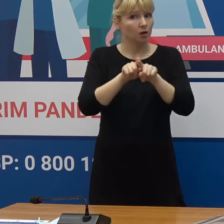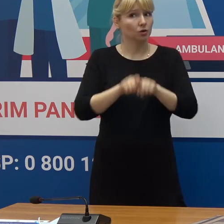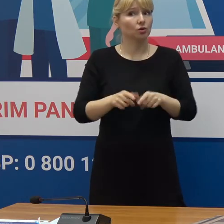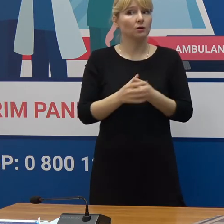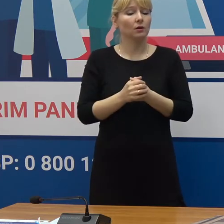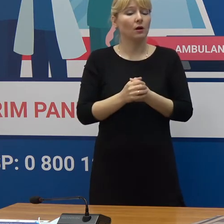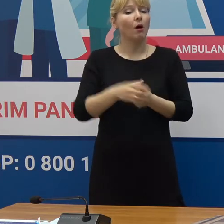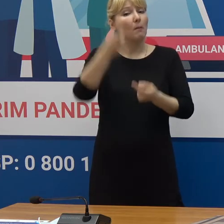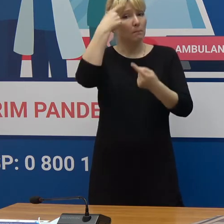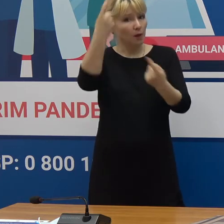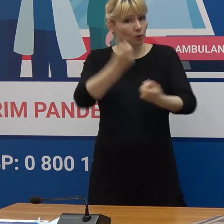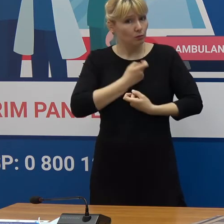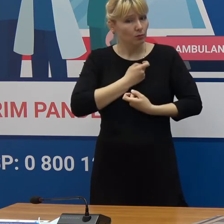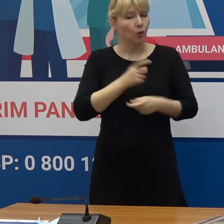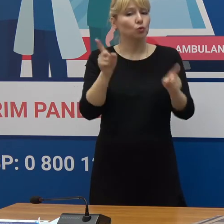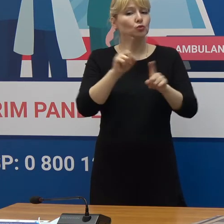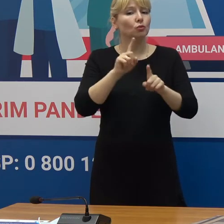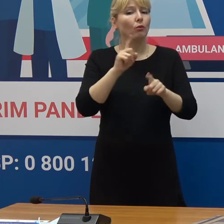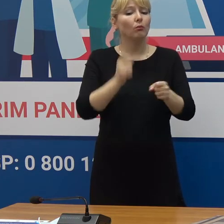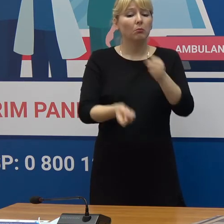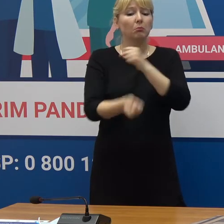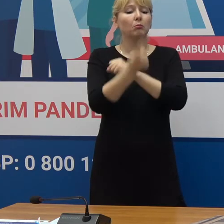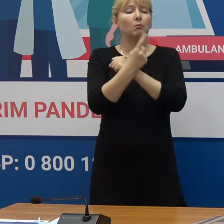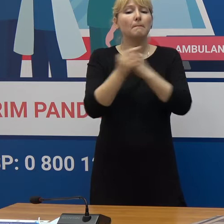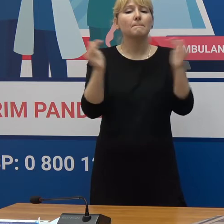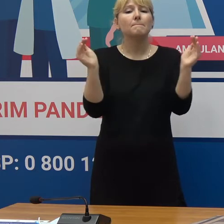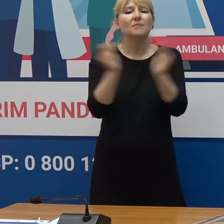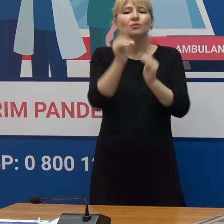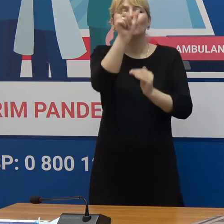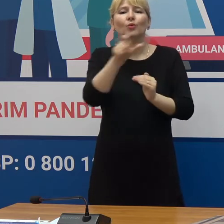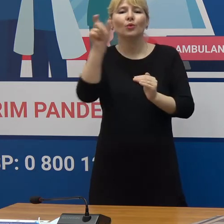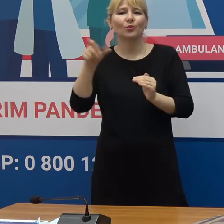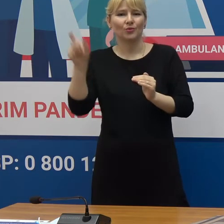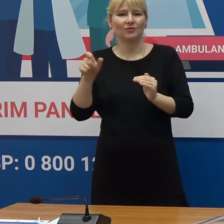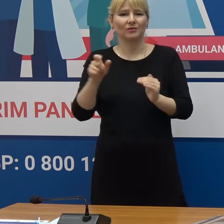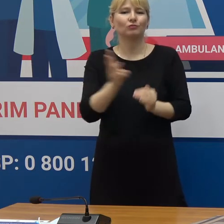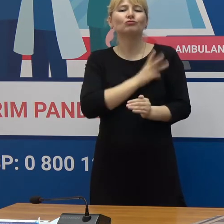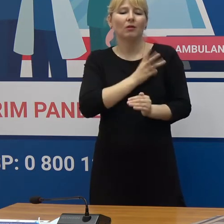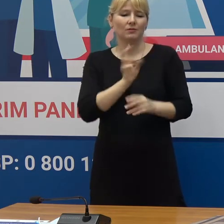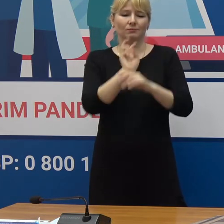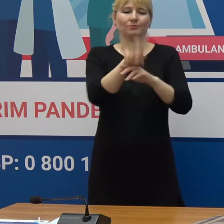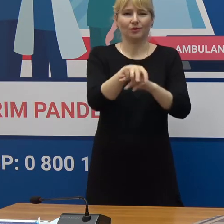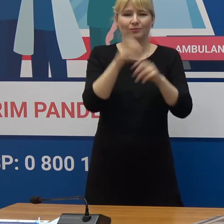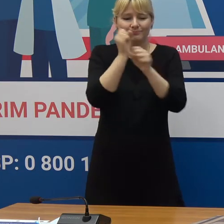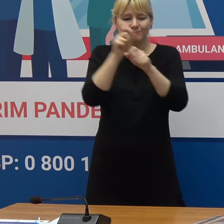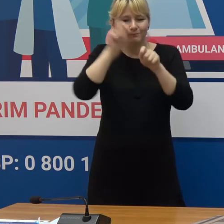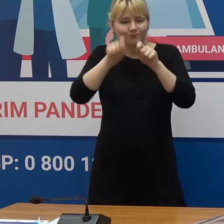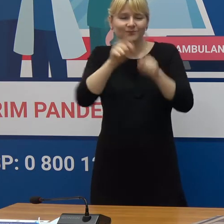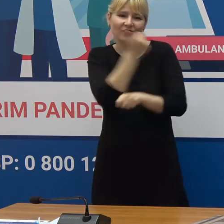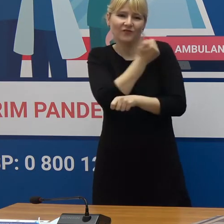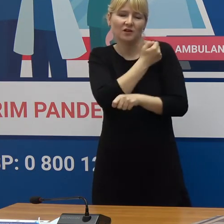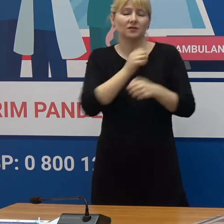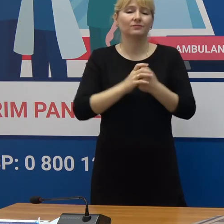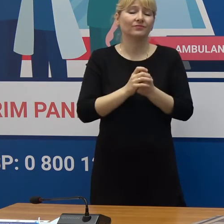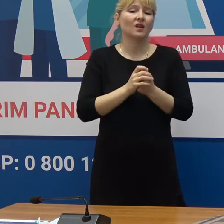a menționat că din cauza numărului mic a pacienților, voluntarilor incluși în studiu Studiu